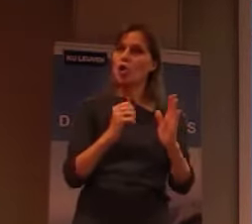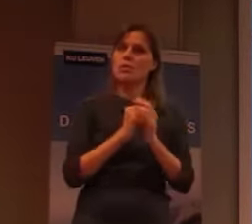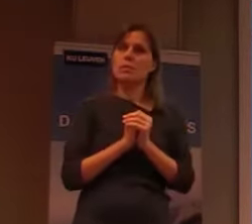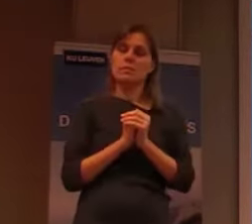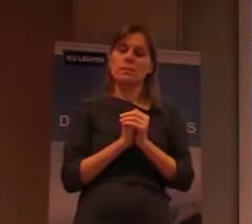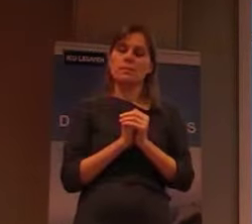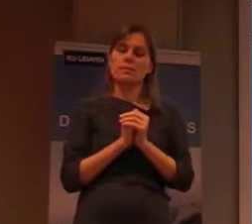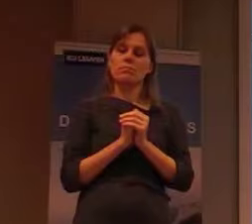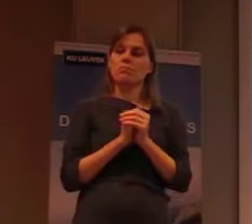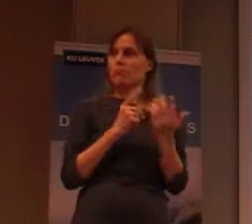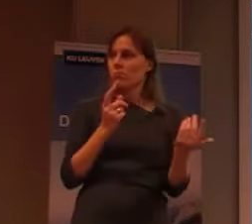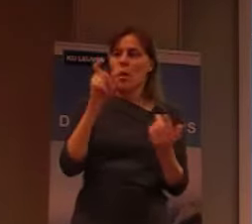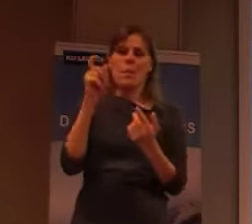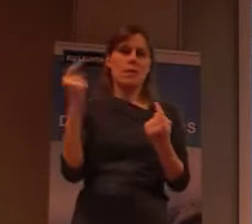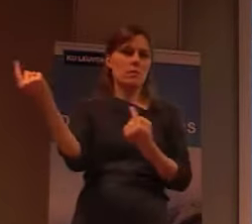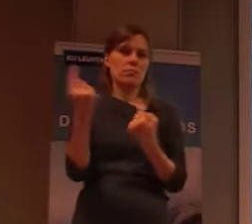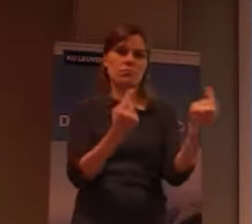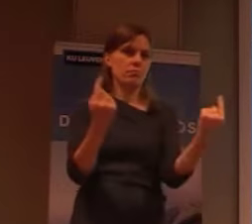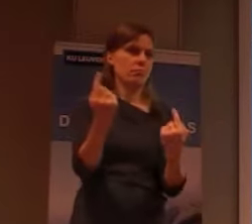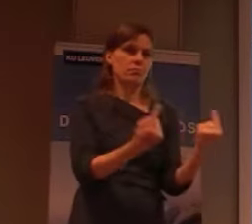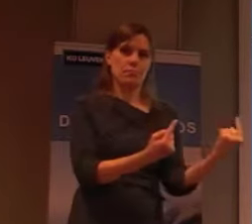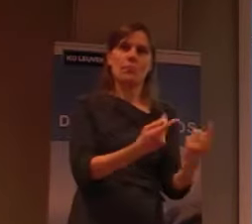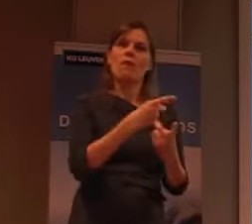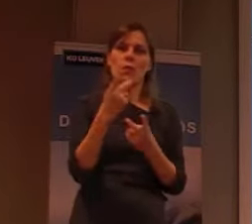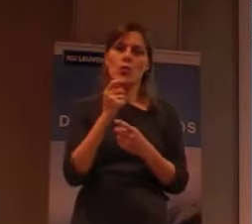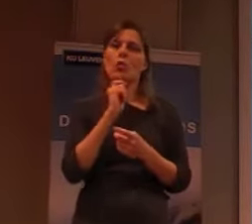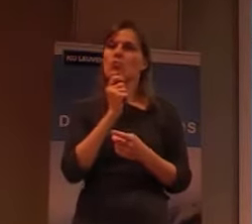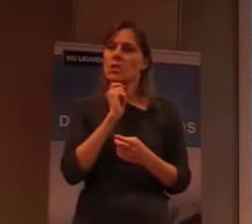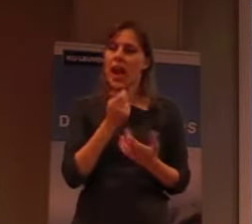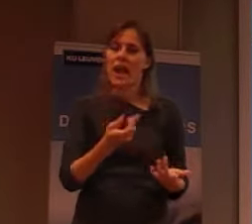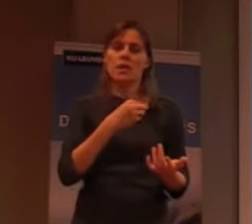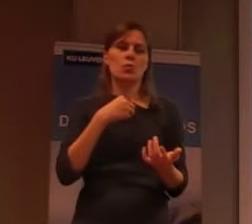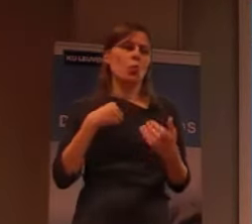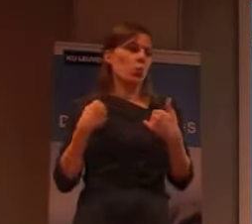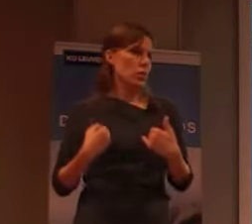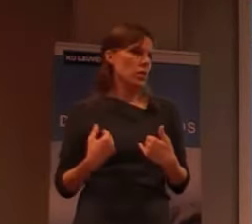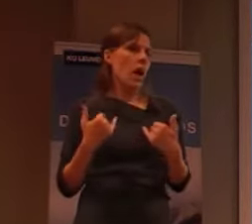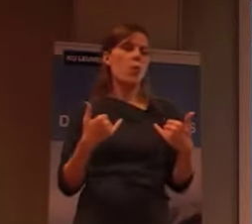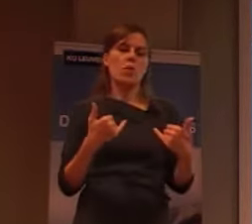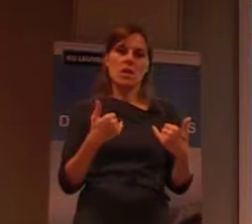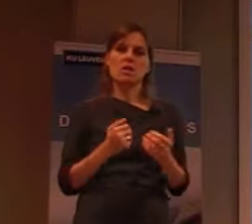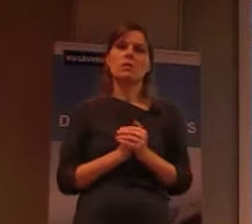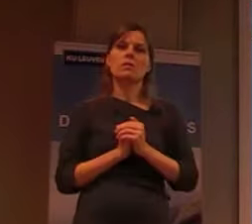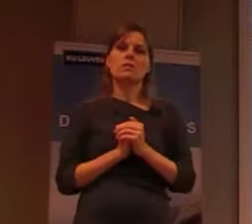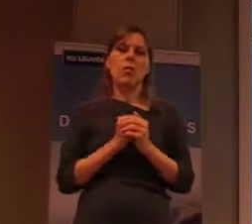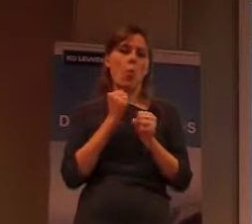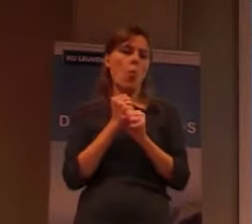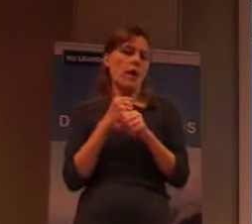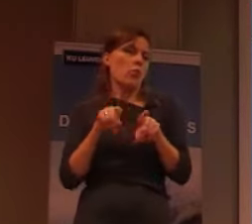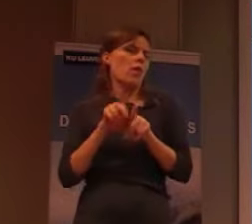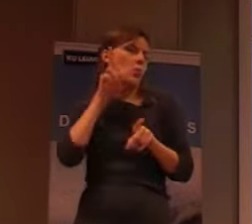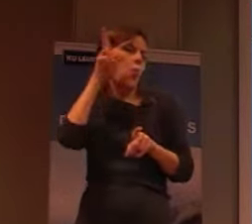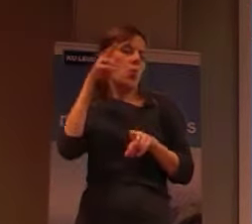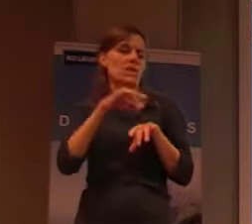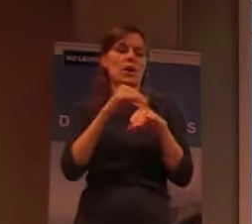waar mensen kunnen komen voor consultaties. Er is ook een dokter, dus dat functioneert als een kliniek.